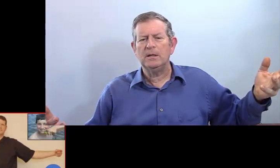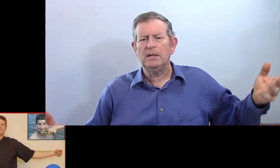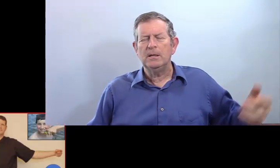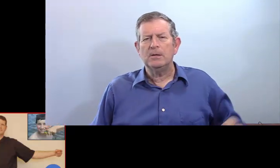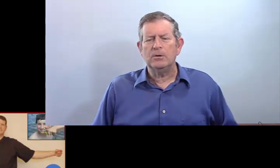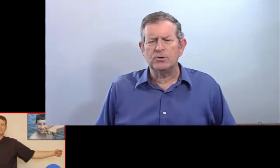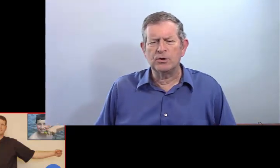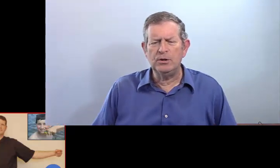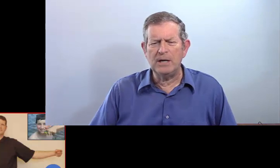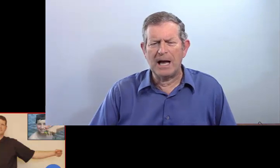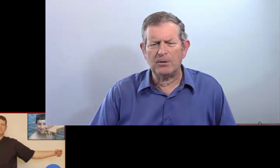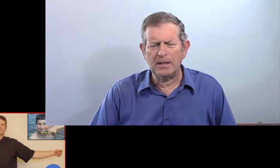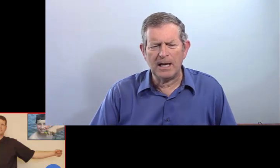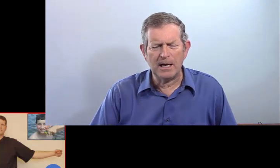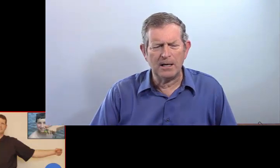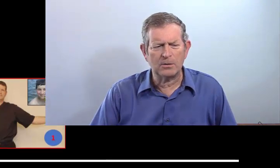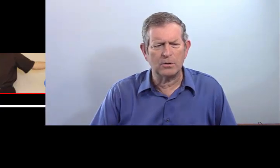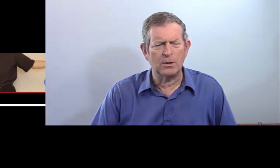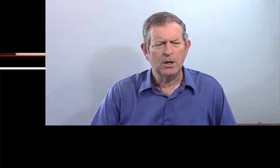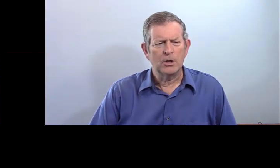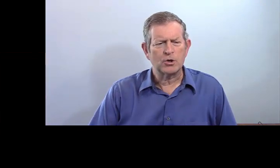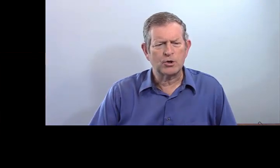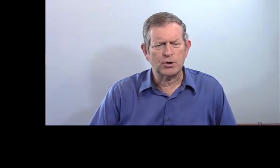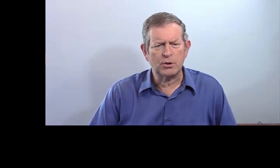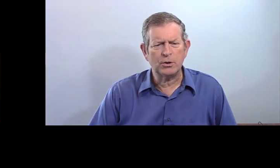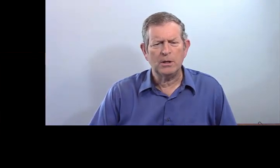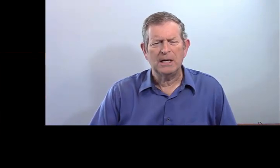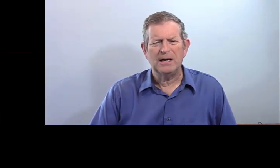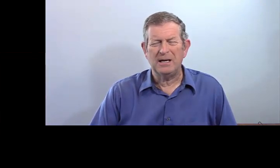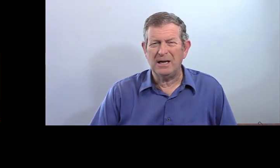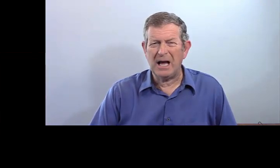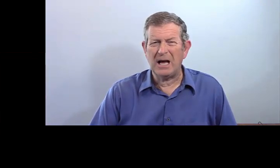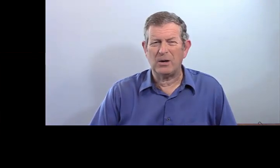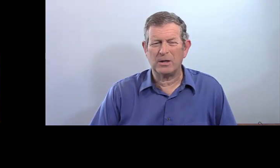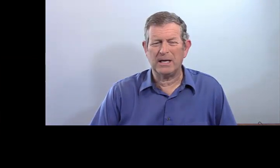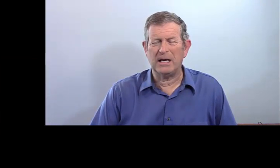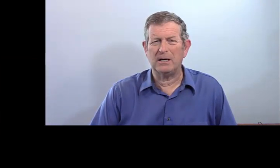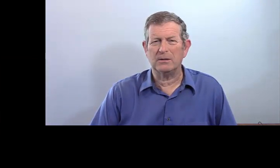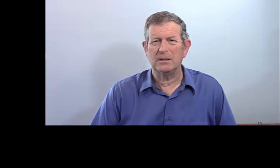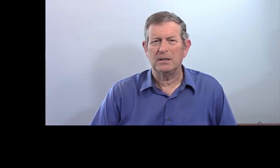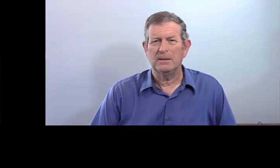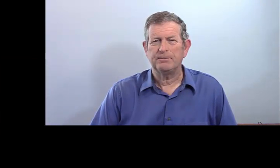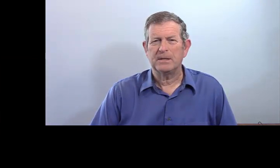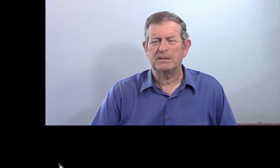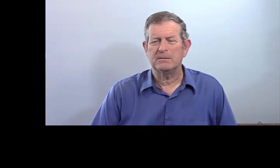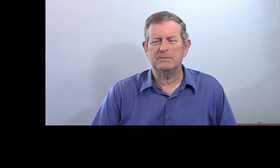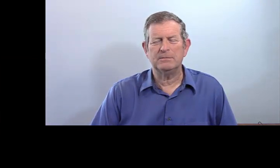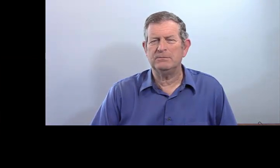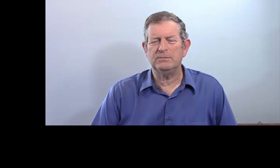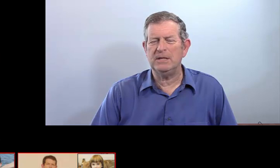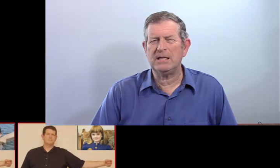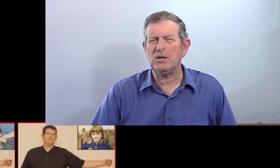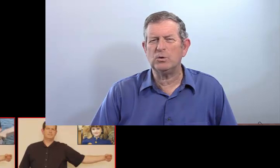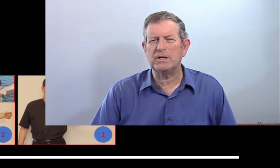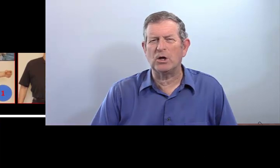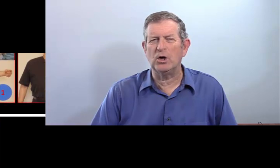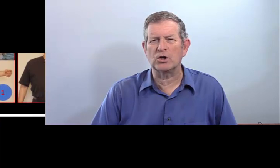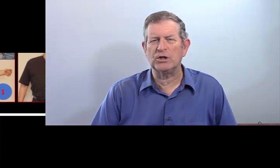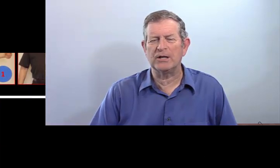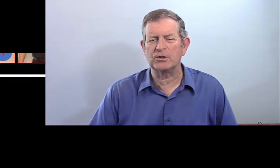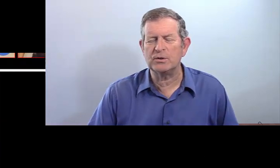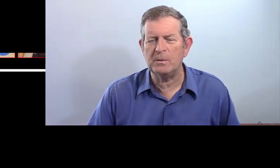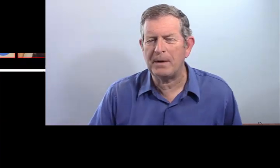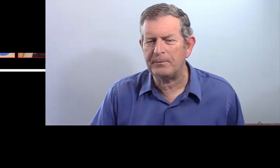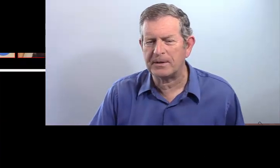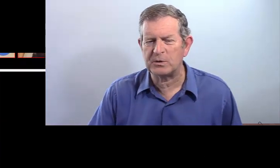leçons. Je la regarde. Je la regarde. Il y a quelque chose qui